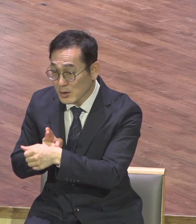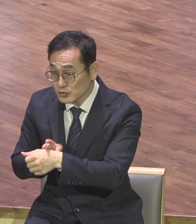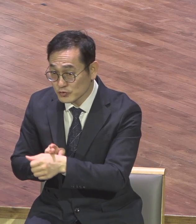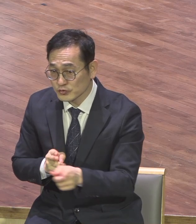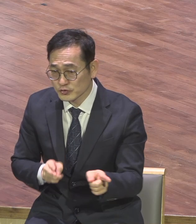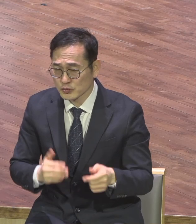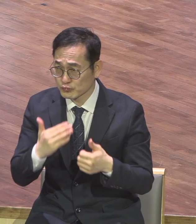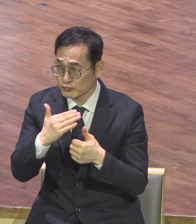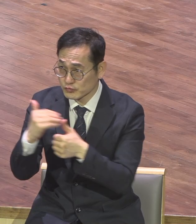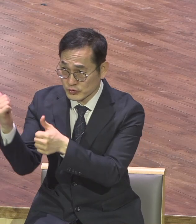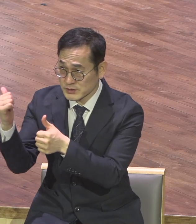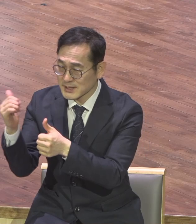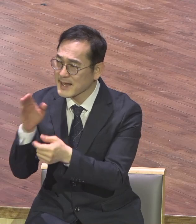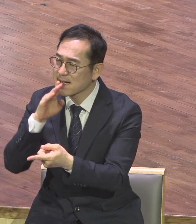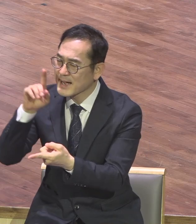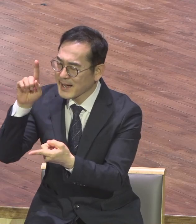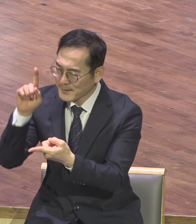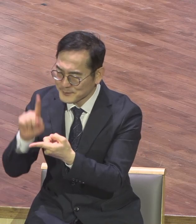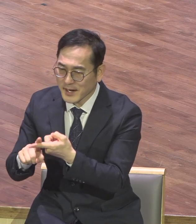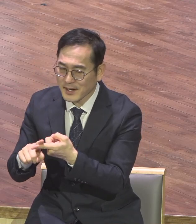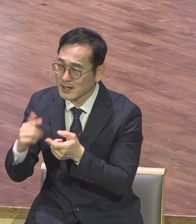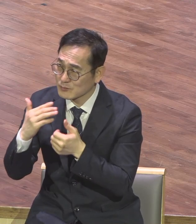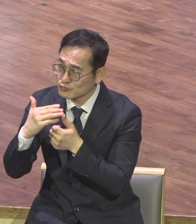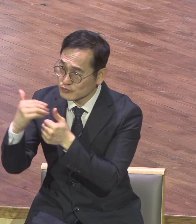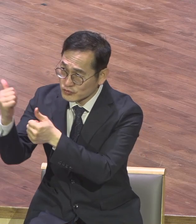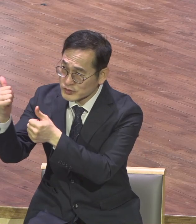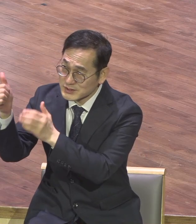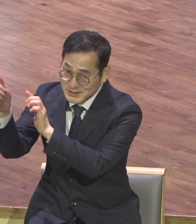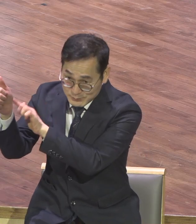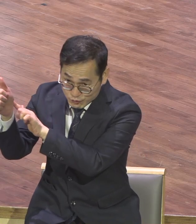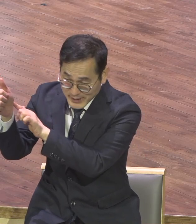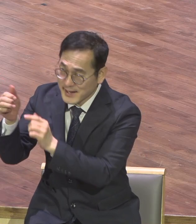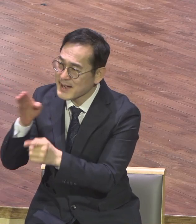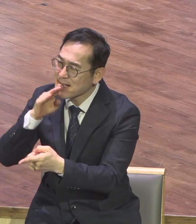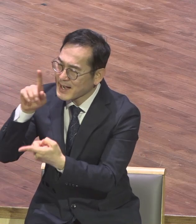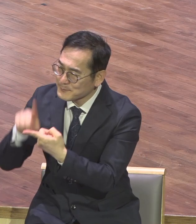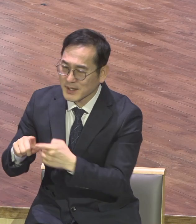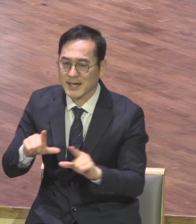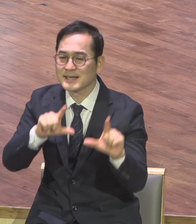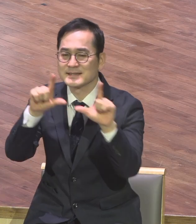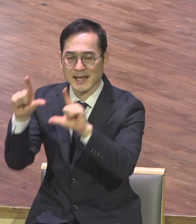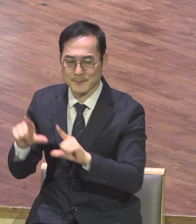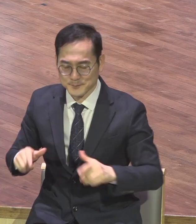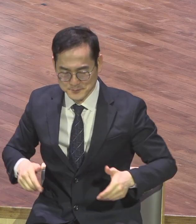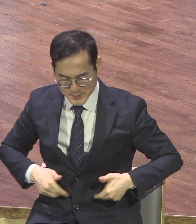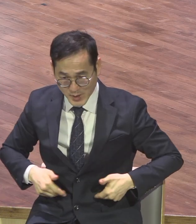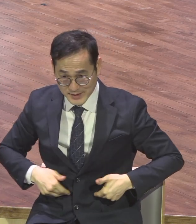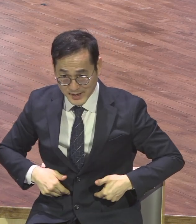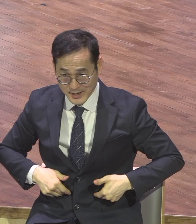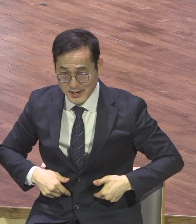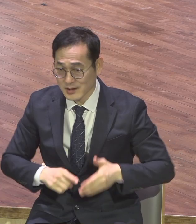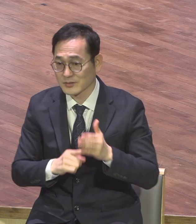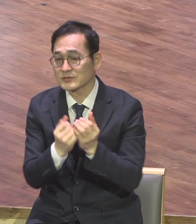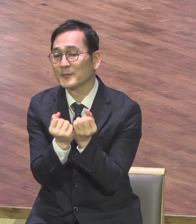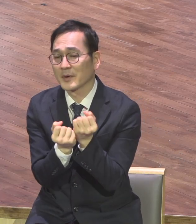합당한 불우심에 합당한 삶을 살아야 된다라고 강조를 그렇게 합니다 특별히 교회는